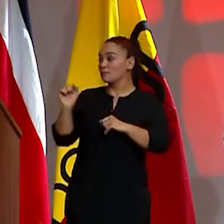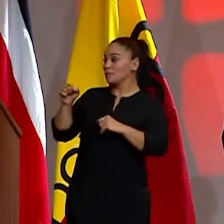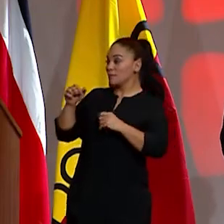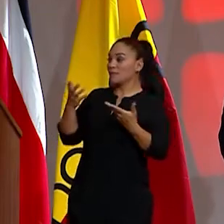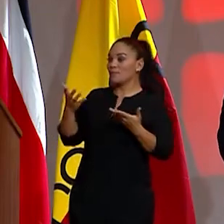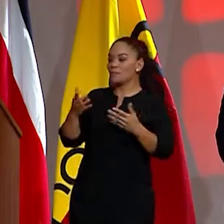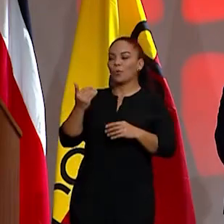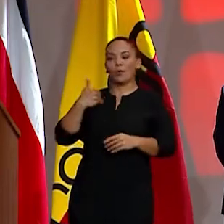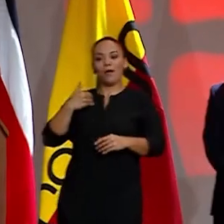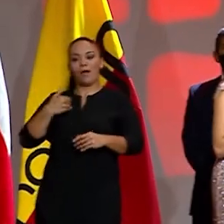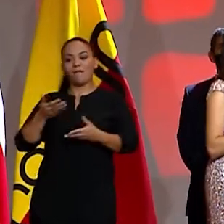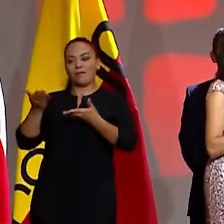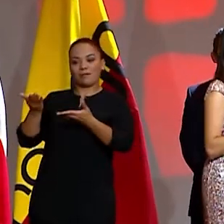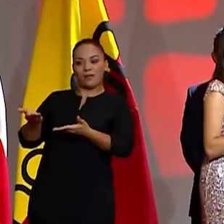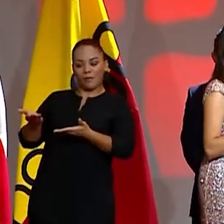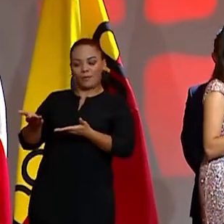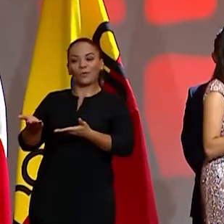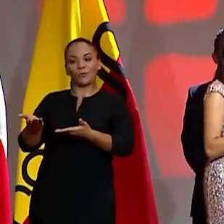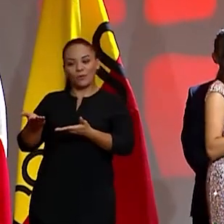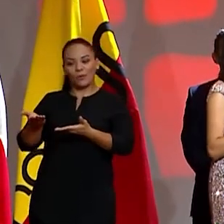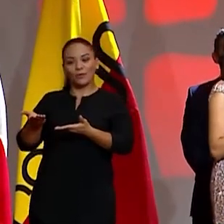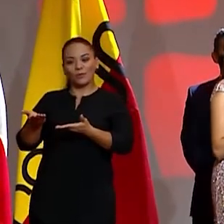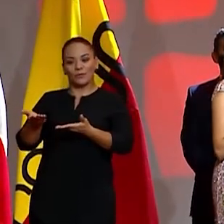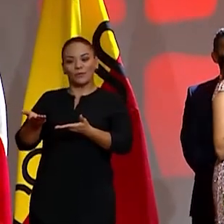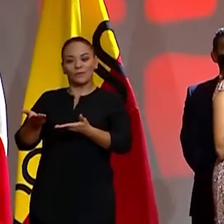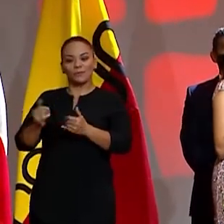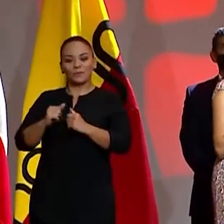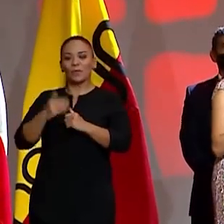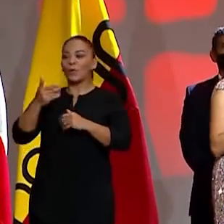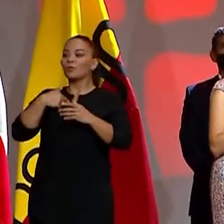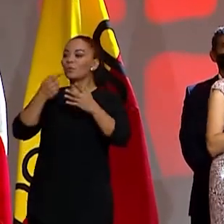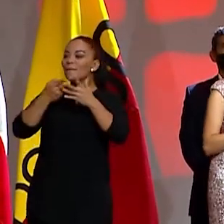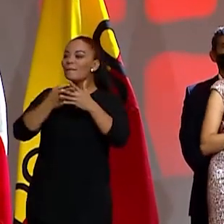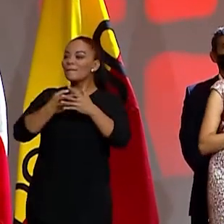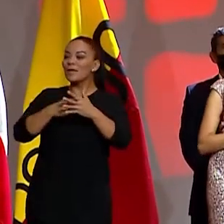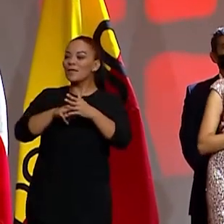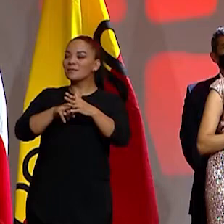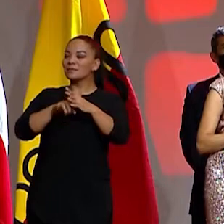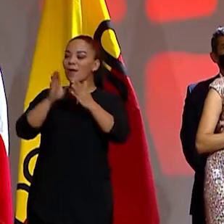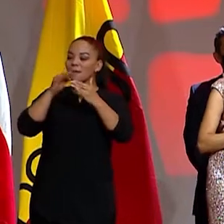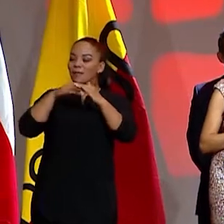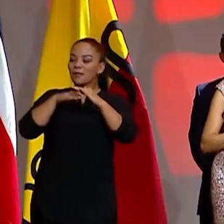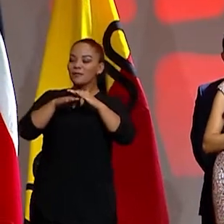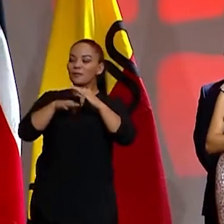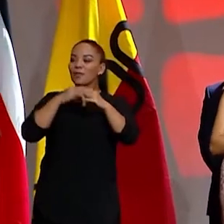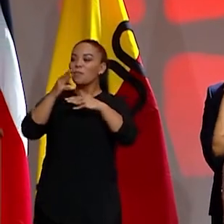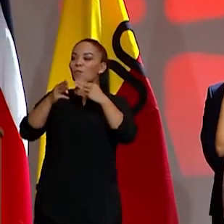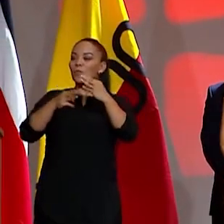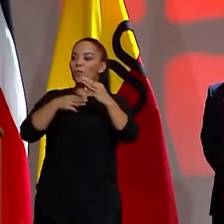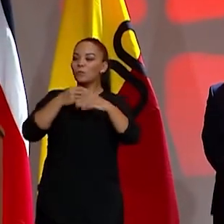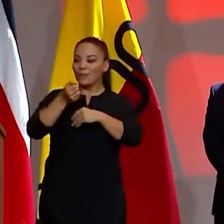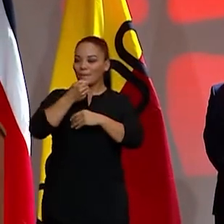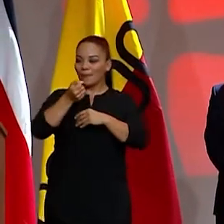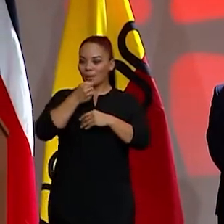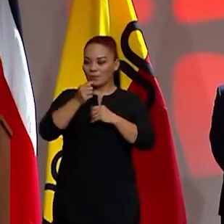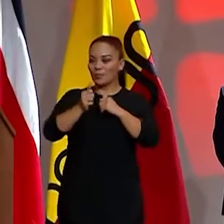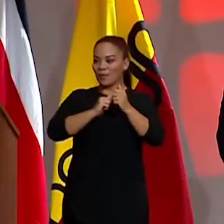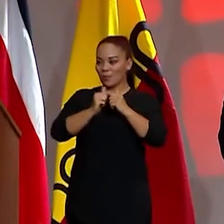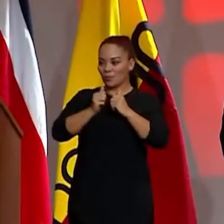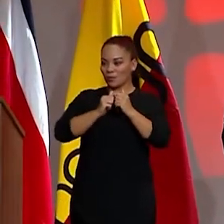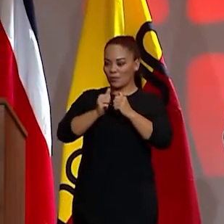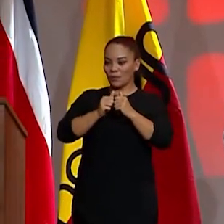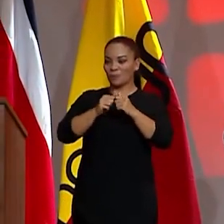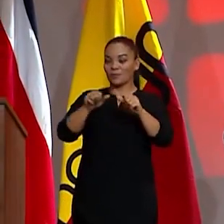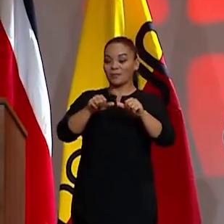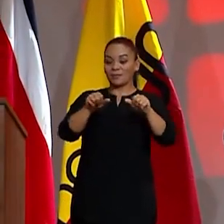Un caballero que cuando uno empieza a meterse en el mundo del periodismo deportivo, en